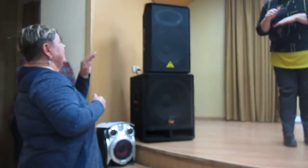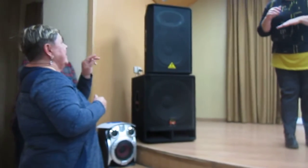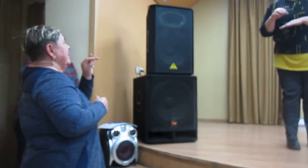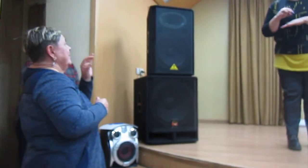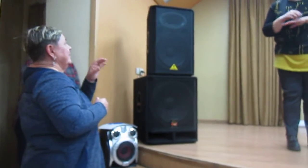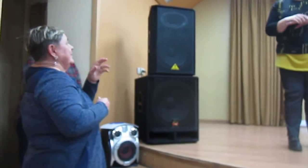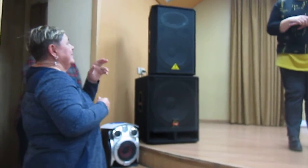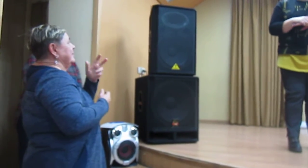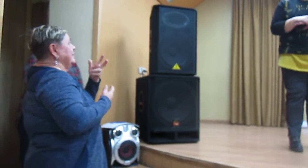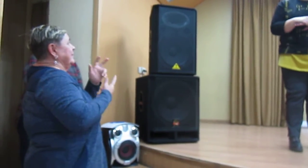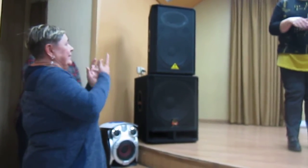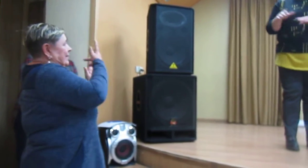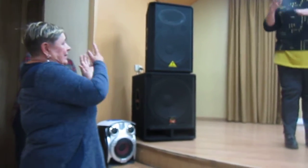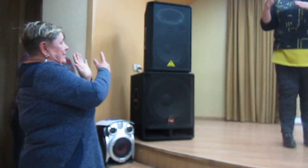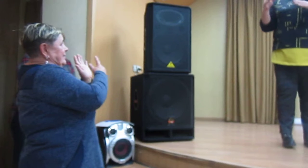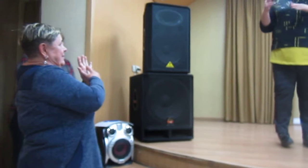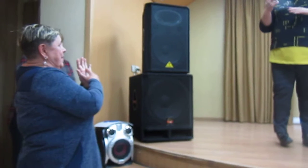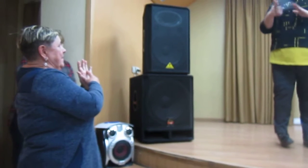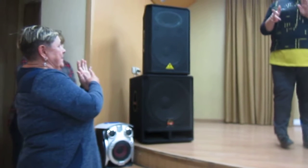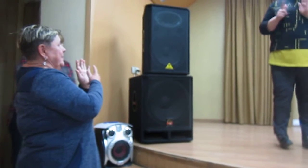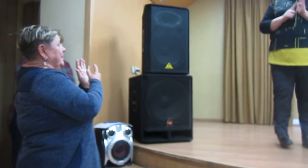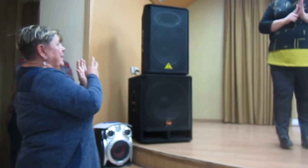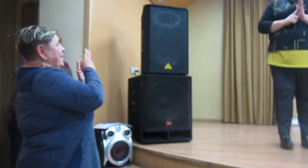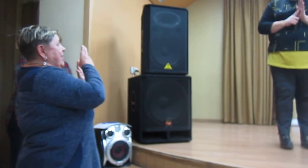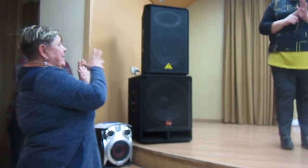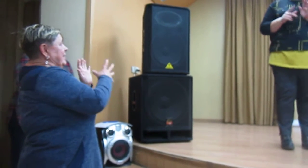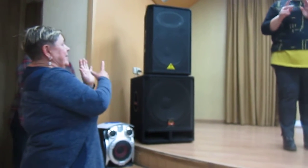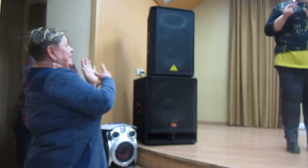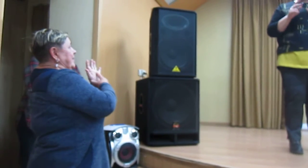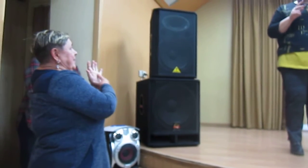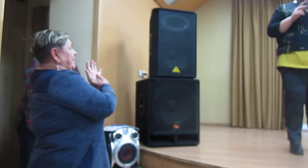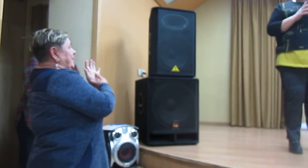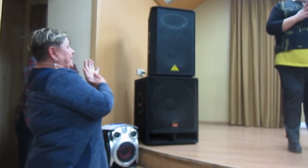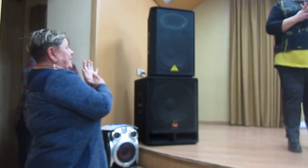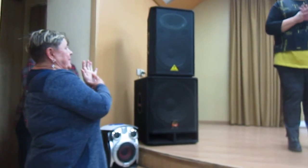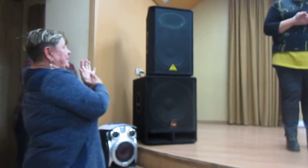Сибирский тракт, 37. Квартира 7.